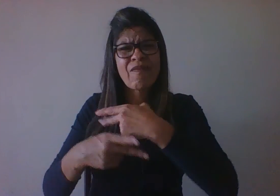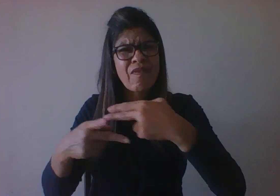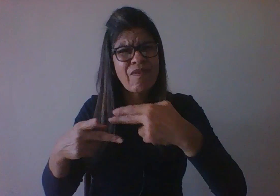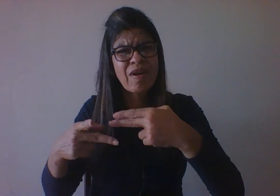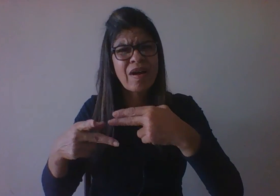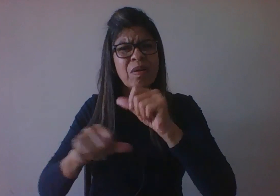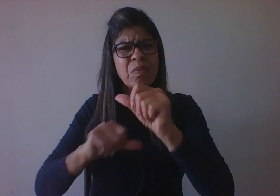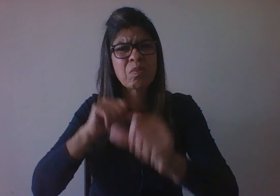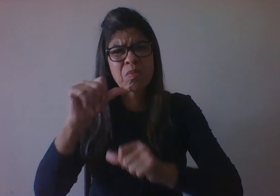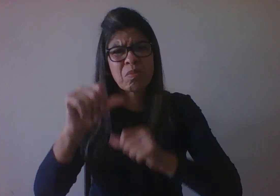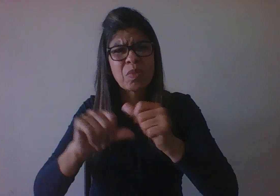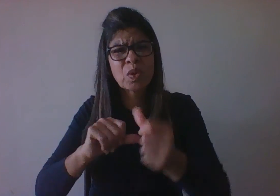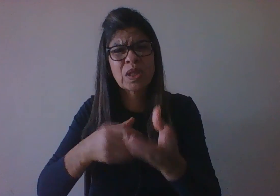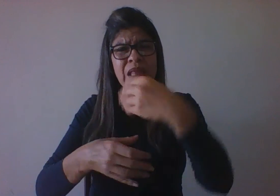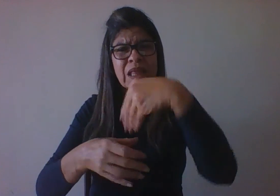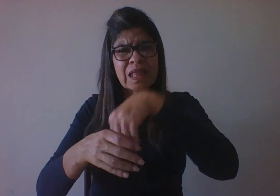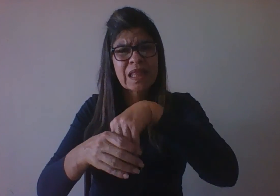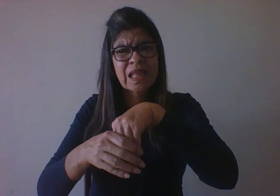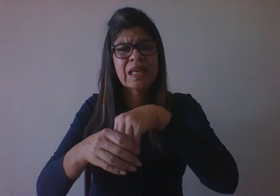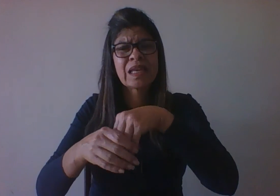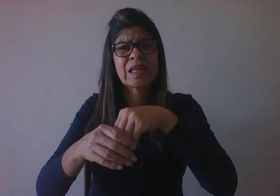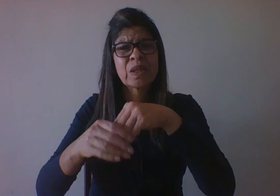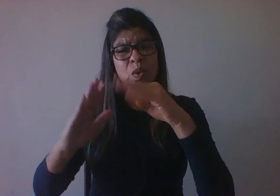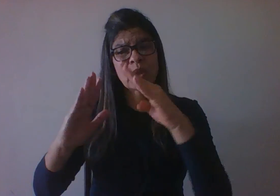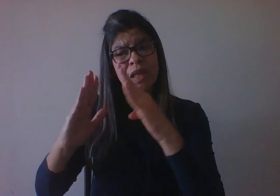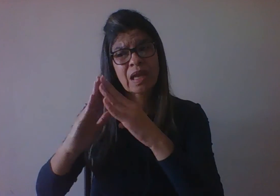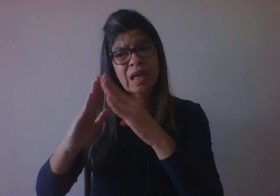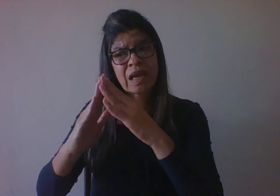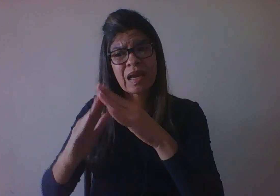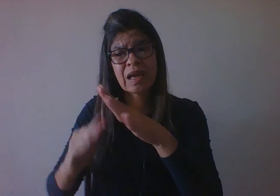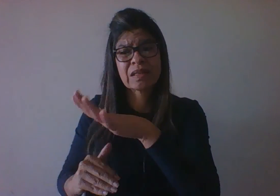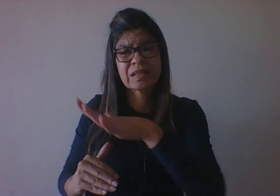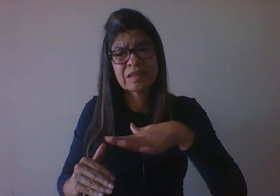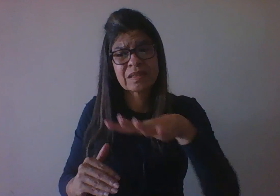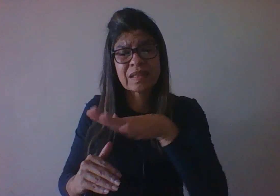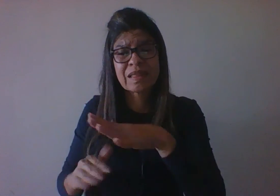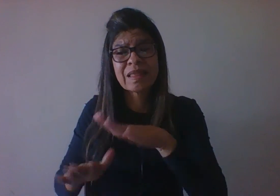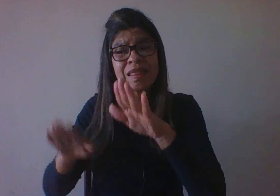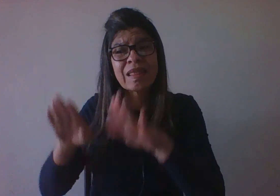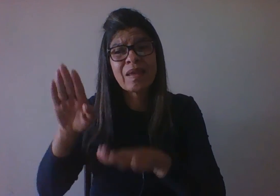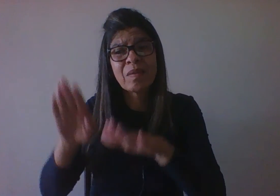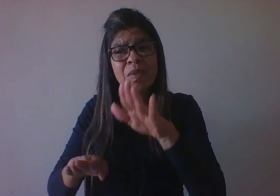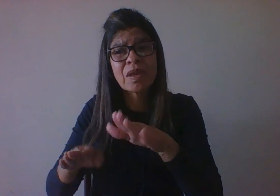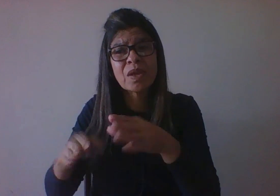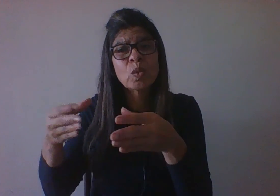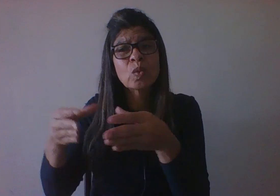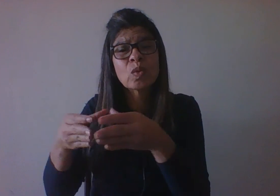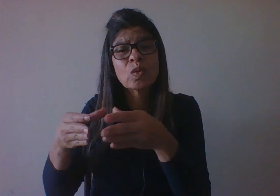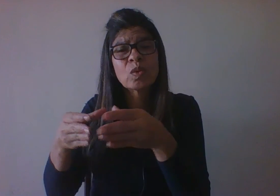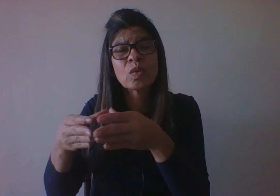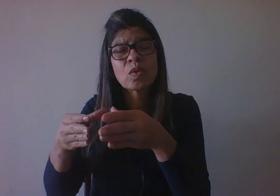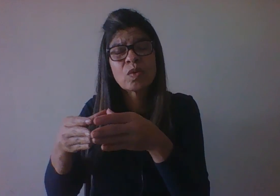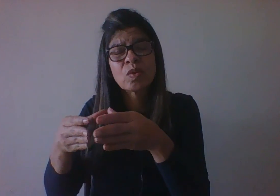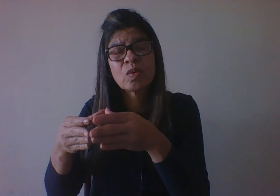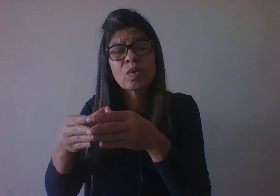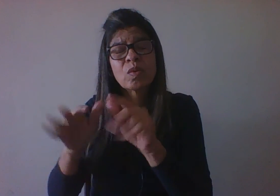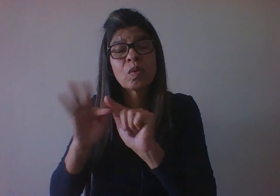variam de acordo com as culturas e com os grupos de uma mesma cultura, assim como num tempo